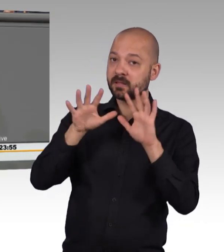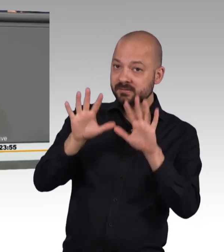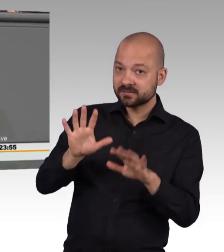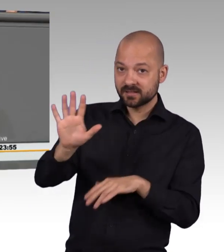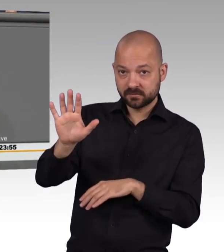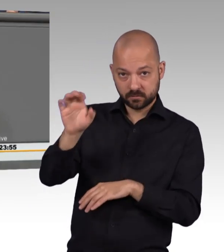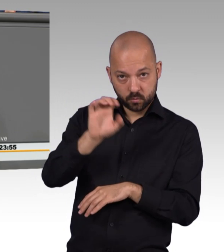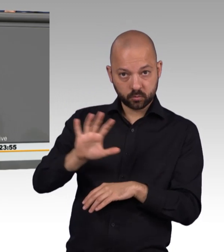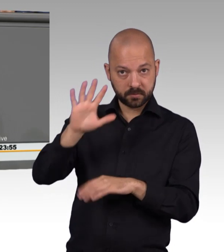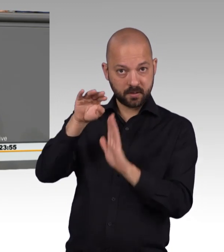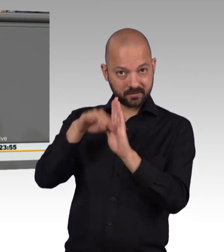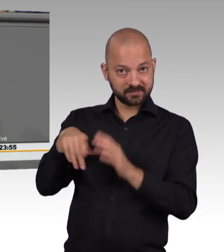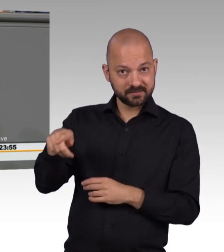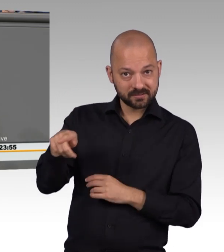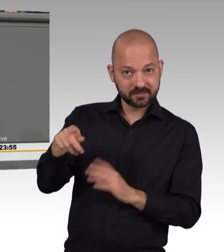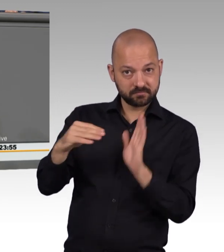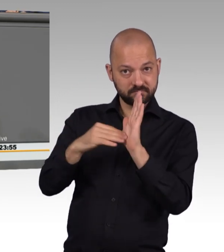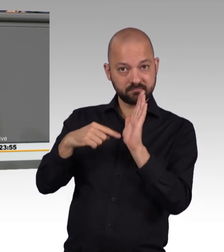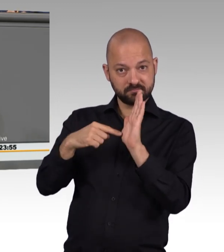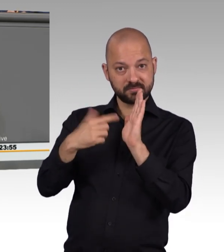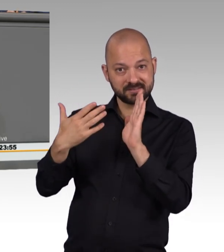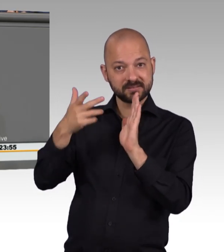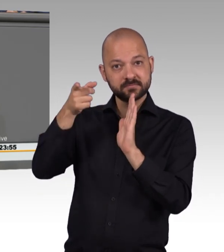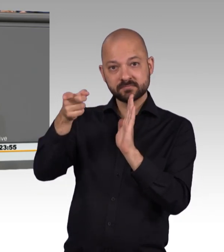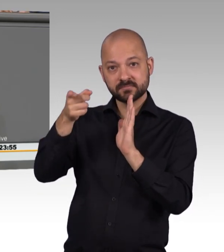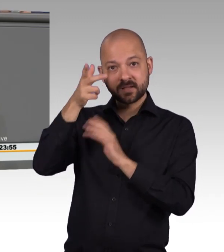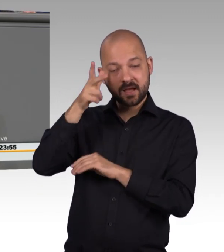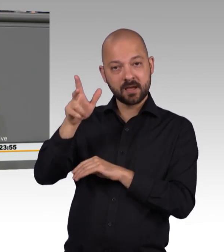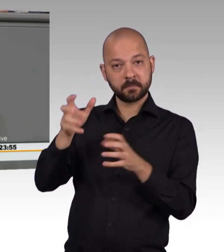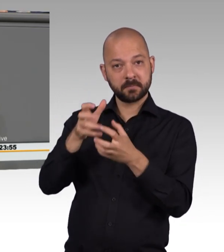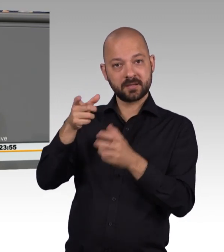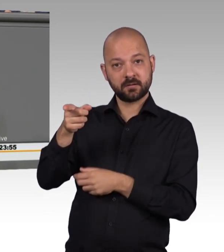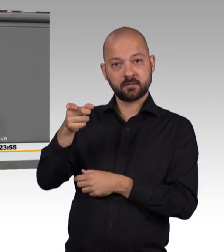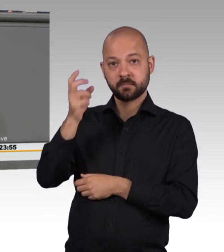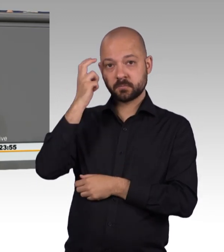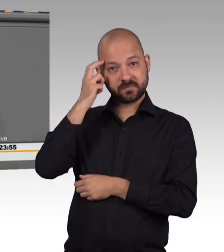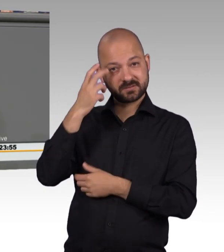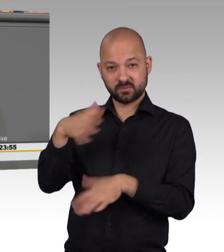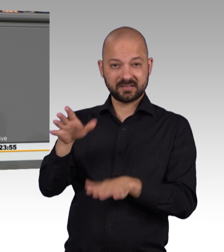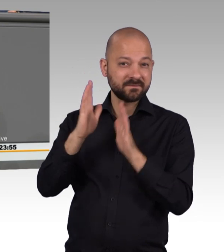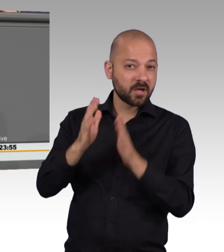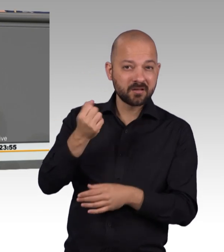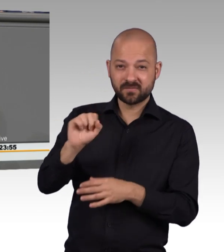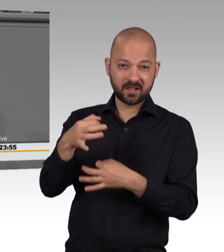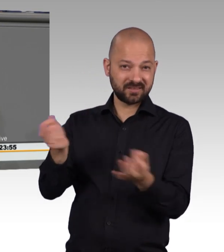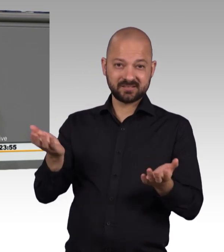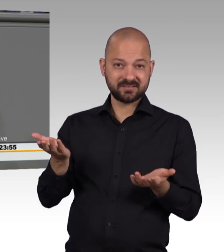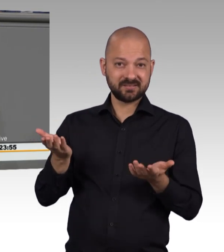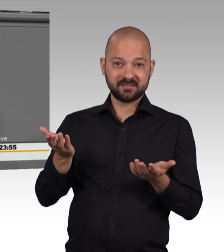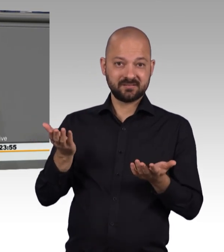gewisser Herr Beck, weder Professor noch Fachanwalt für irgendwas. Setzen Sie sich da mal auseinander, was auf den